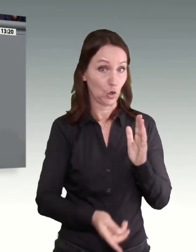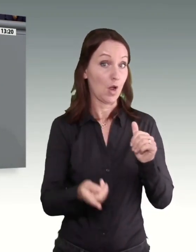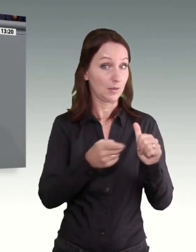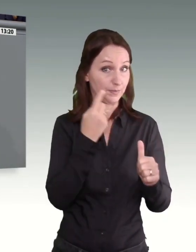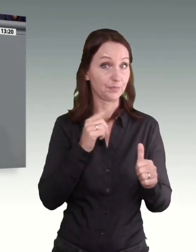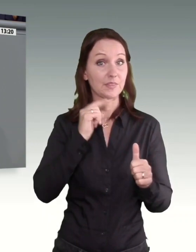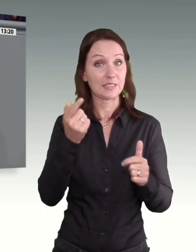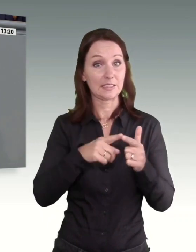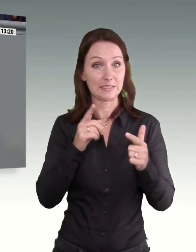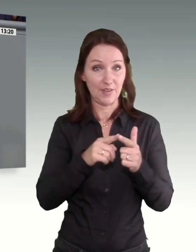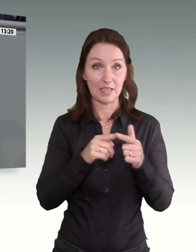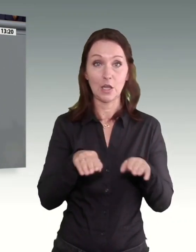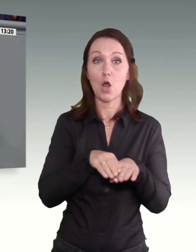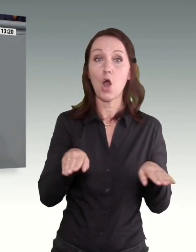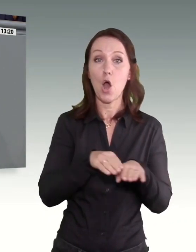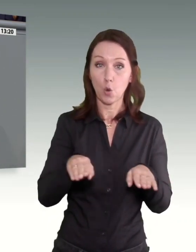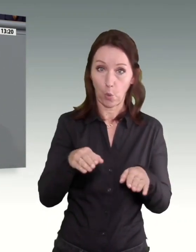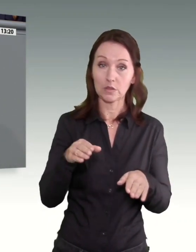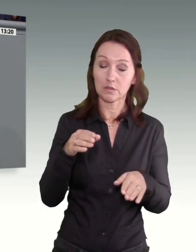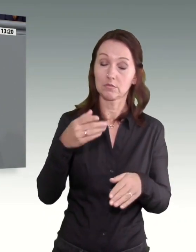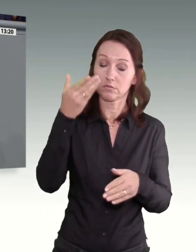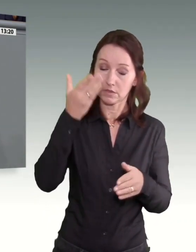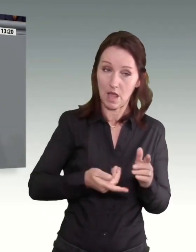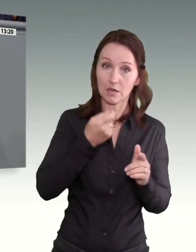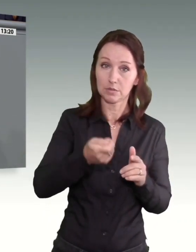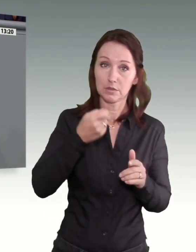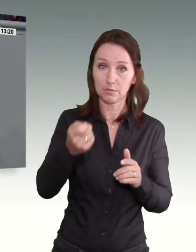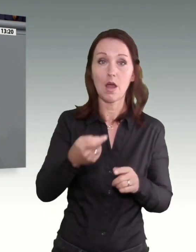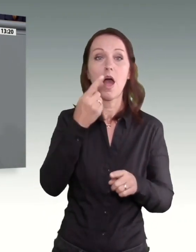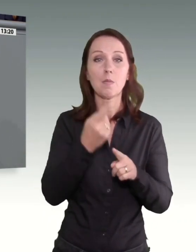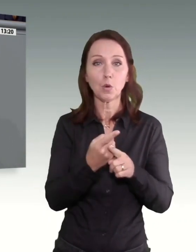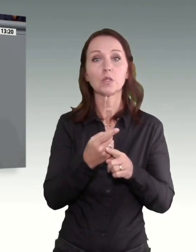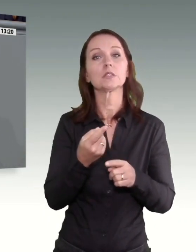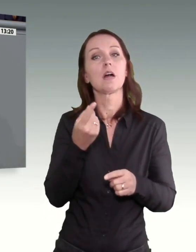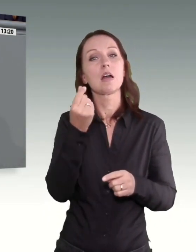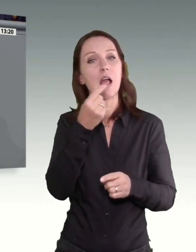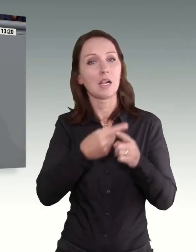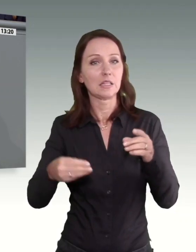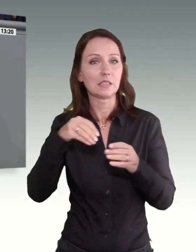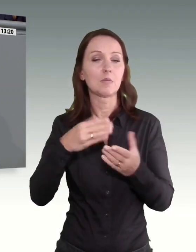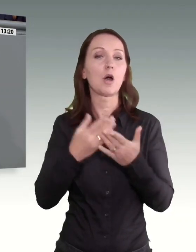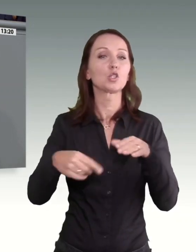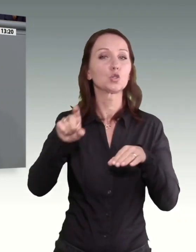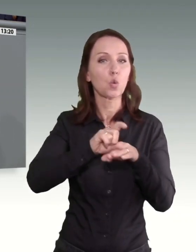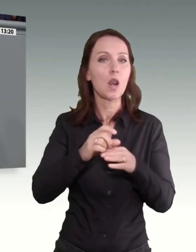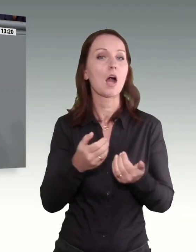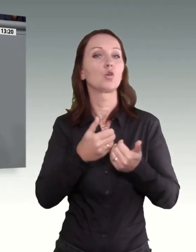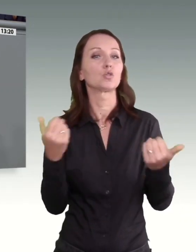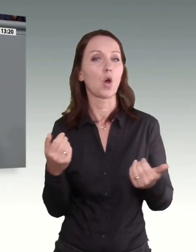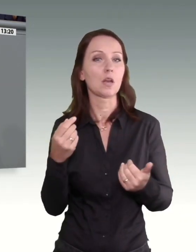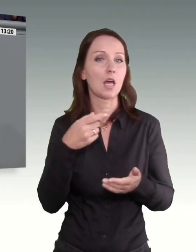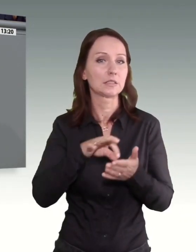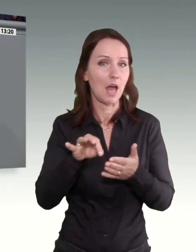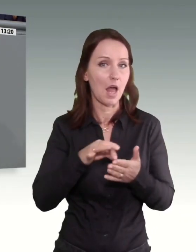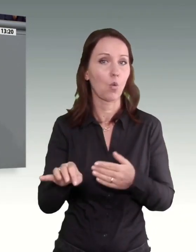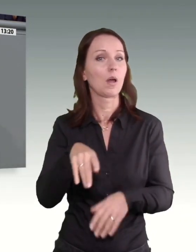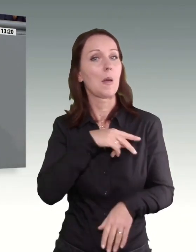über das Grundentgelt hinausgehende Entgeltbestandteile wie Zulagen, Sonderzahlen, Prämien zum gesetzlichen